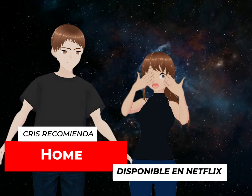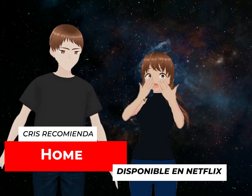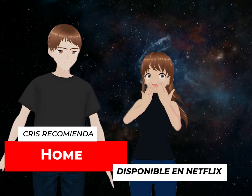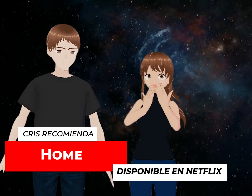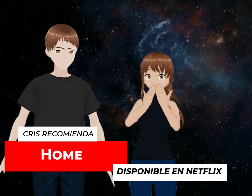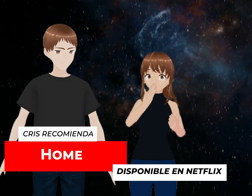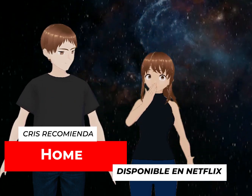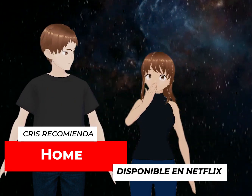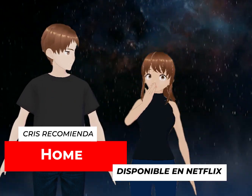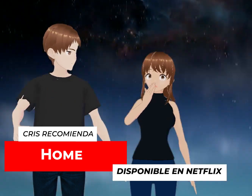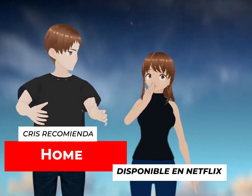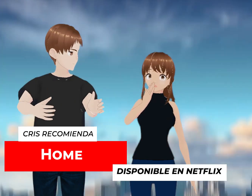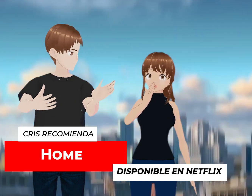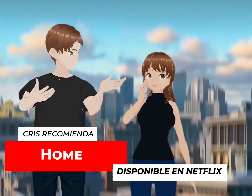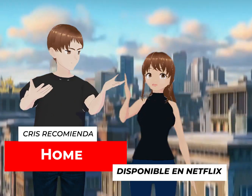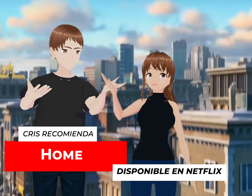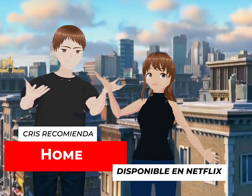en español.